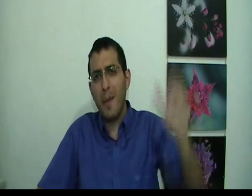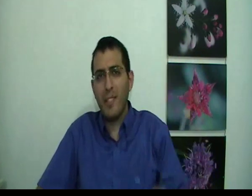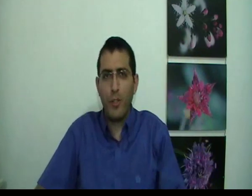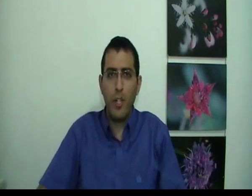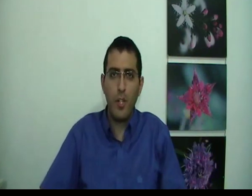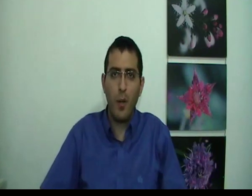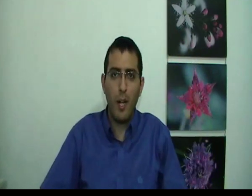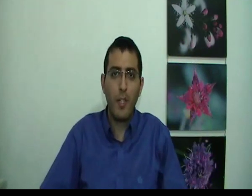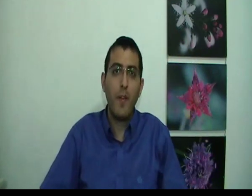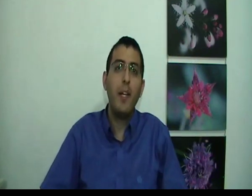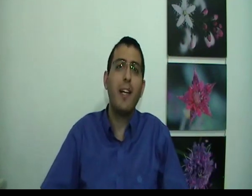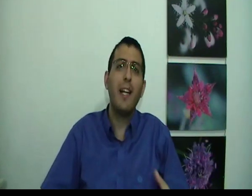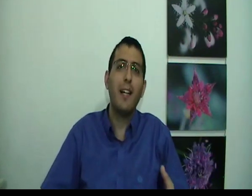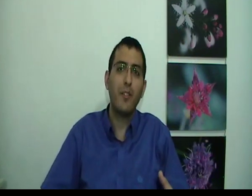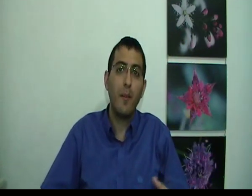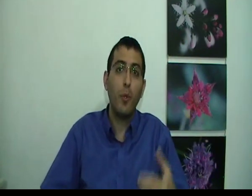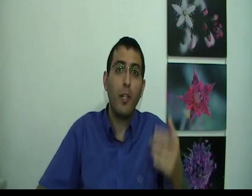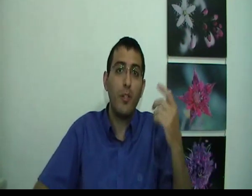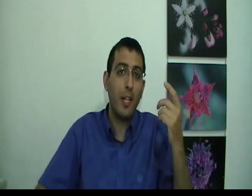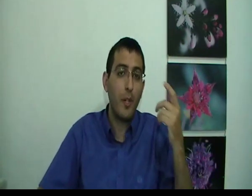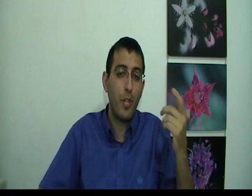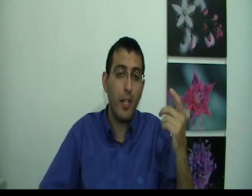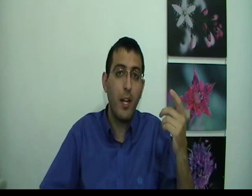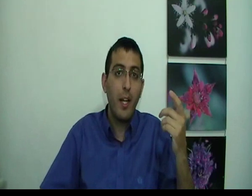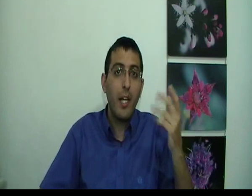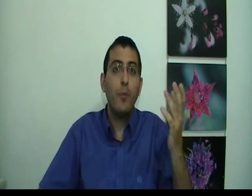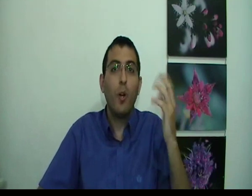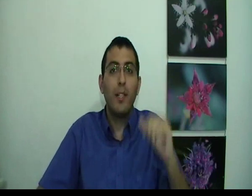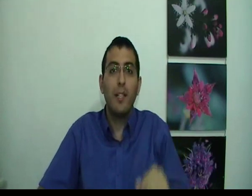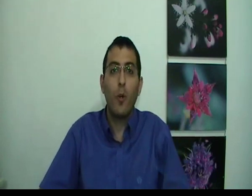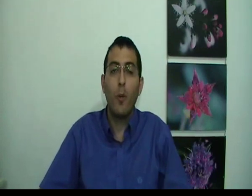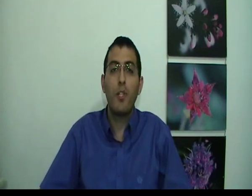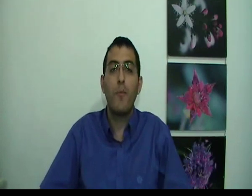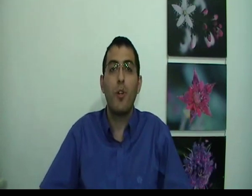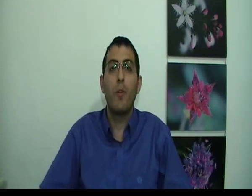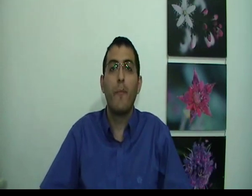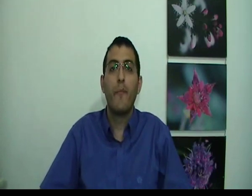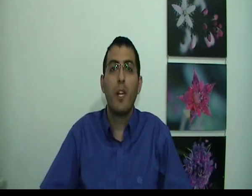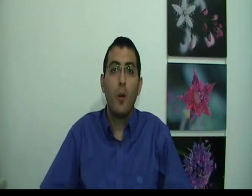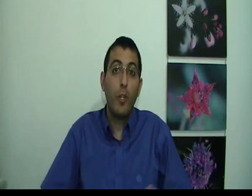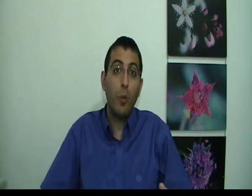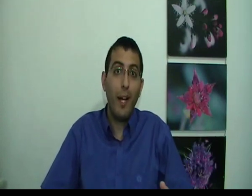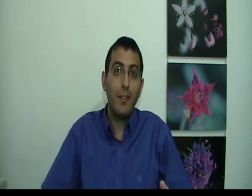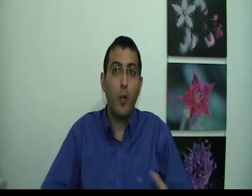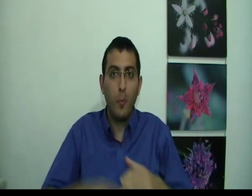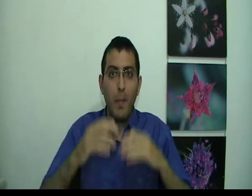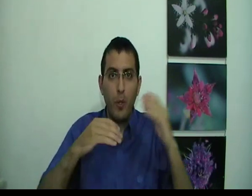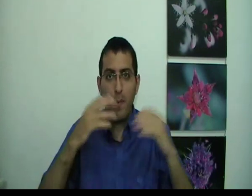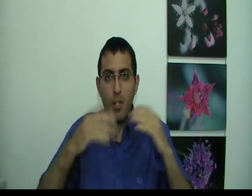בצד השני של העולם עכשיו אם נקרא לה, עכשיו אם תוך כדי שהאדם ישן, אם תוך כדי זה יקראו לו בשם שלו, הוא התעורר תלוי אמנם בעוצמה של